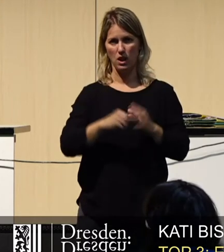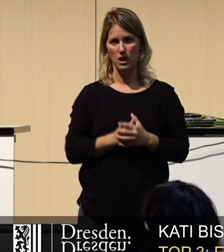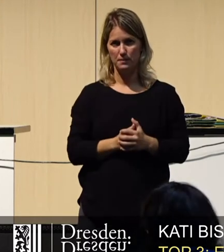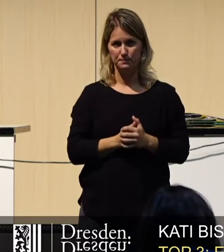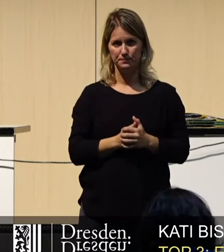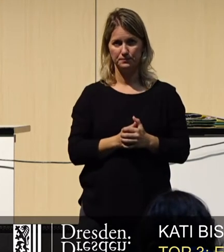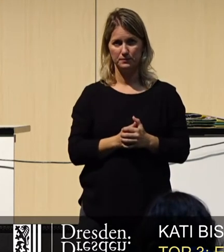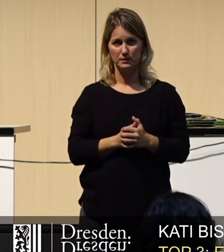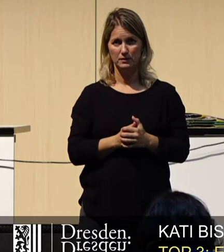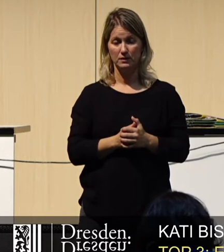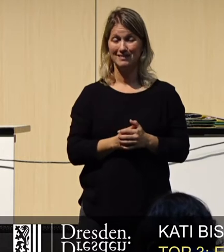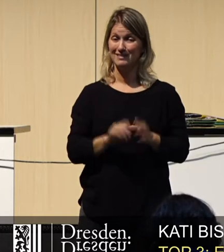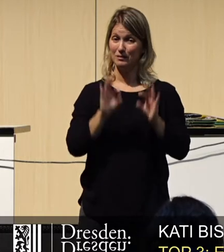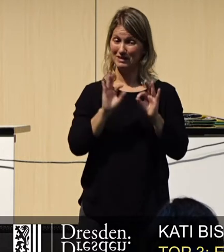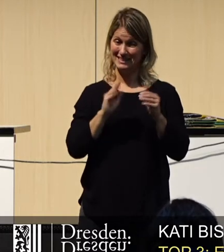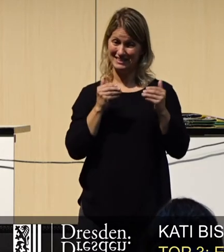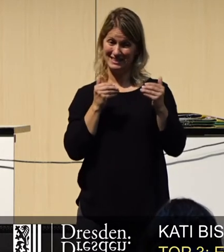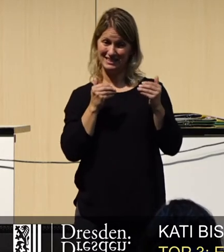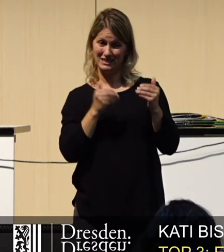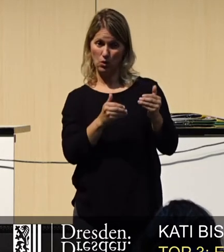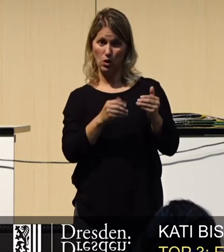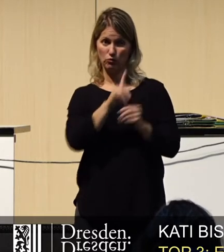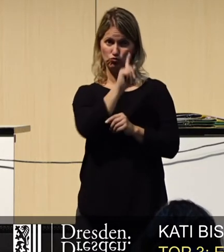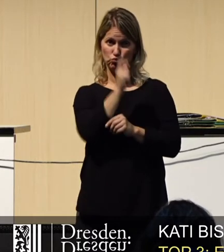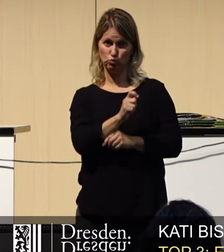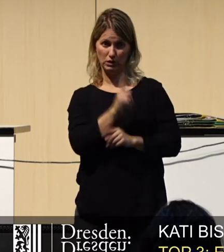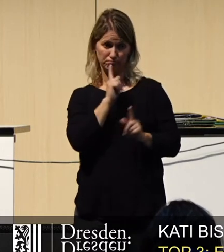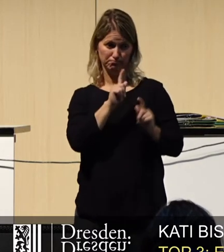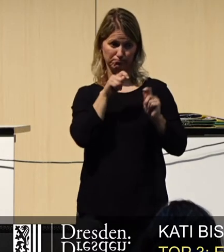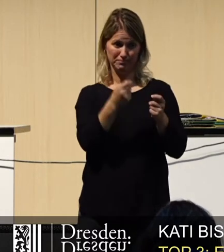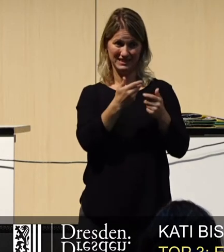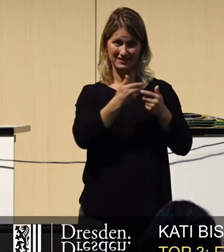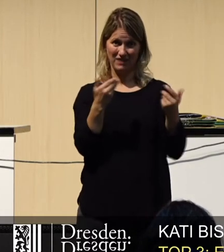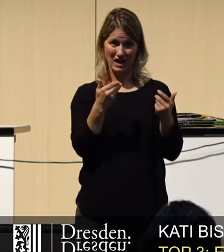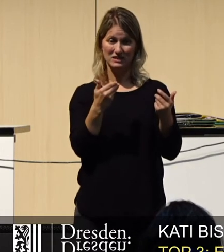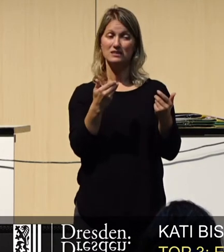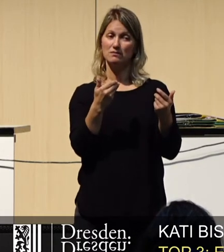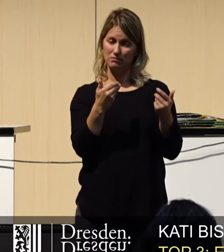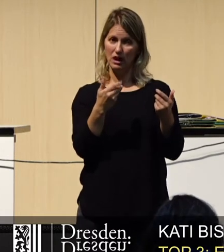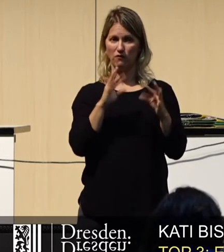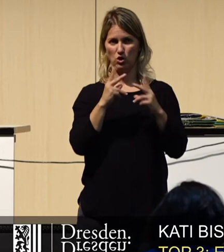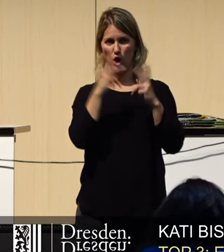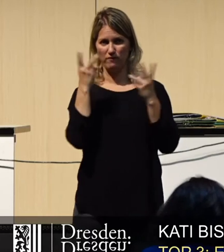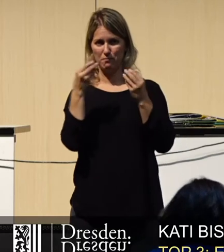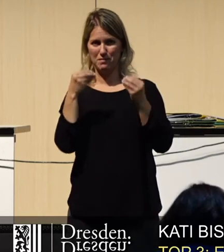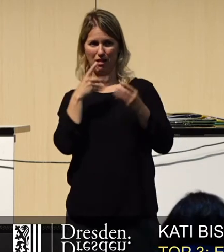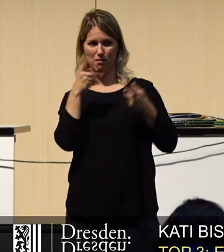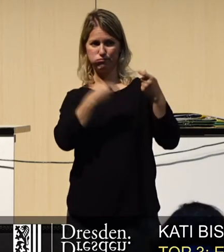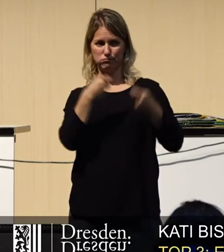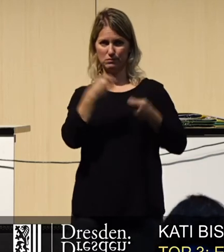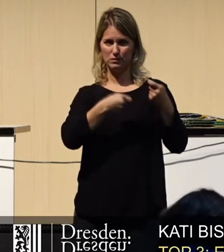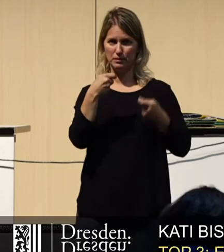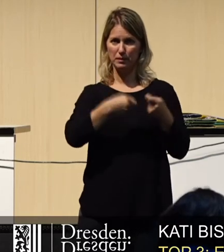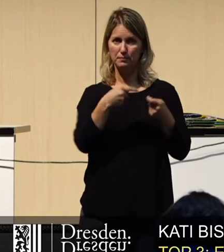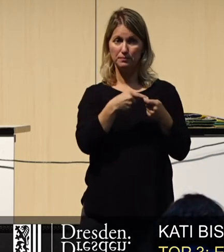Und genau diese, die Betrachtung dieser Studien, die ganz oder teilweise aus öffentlichen Mitteln finanziert wurden,